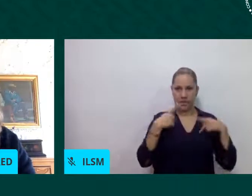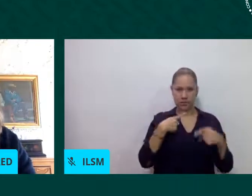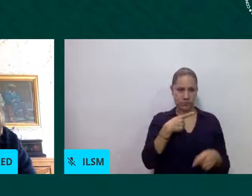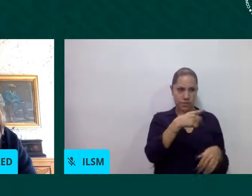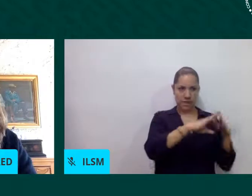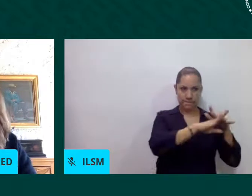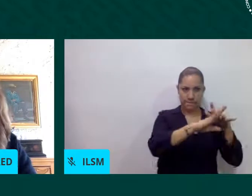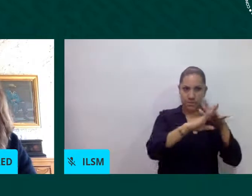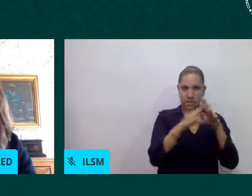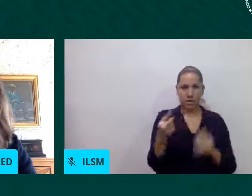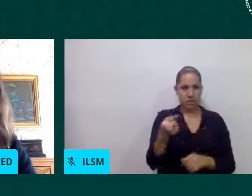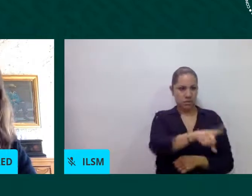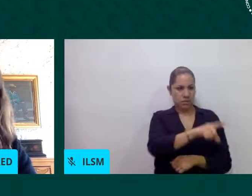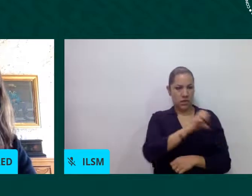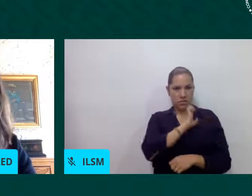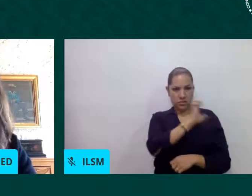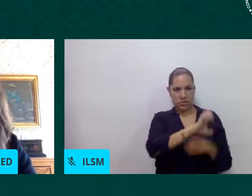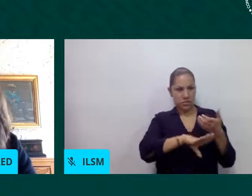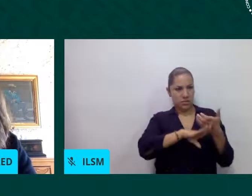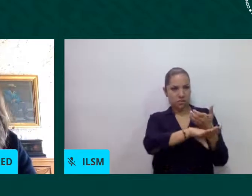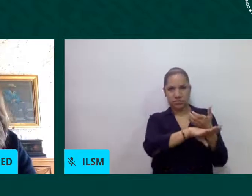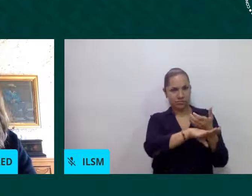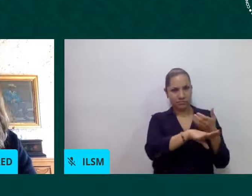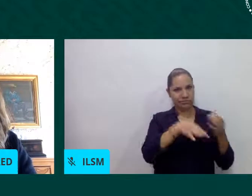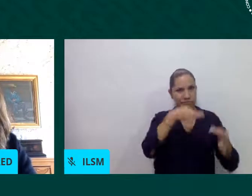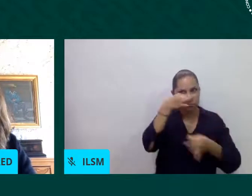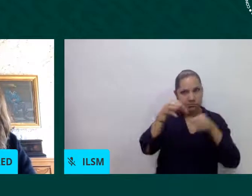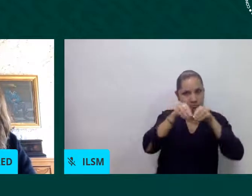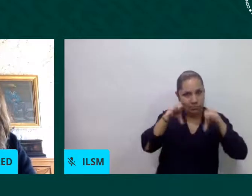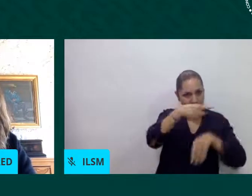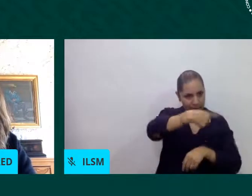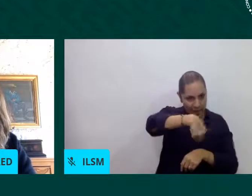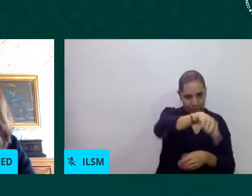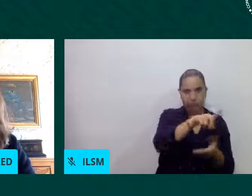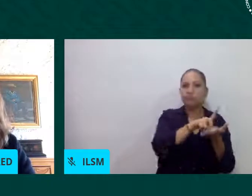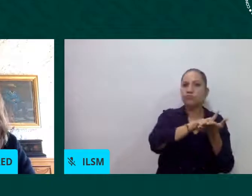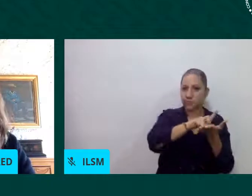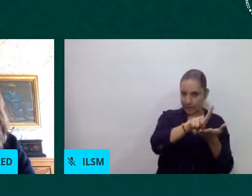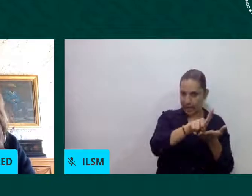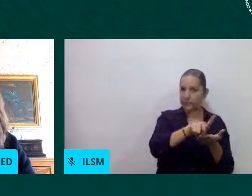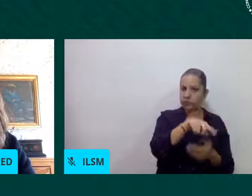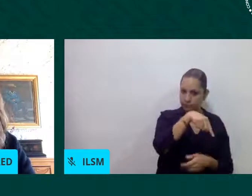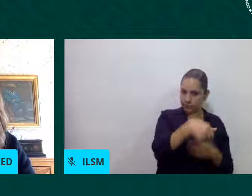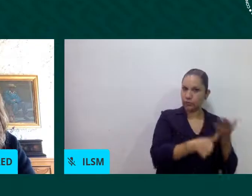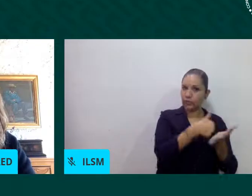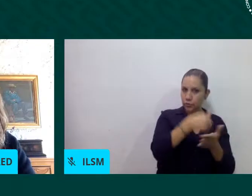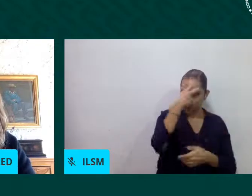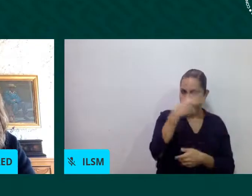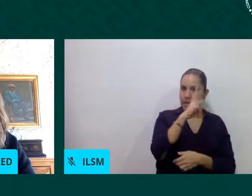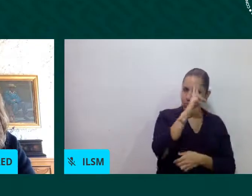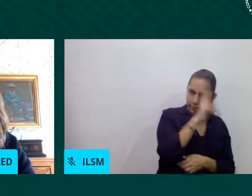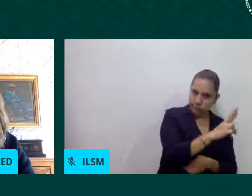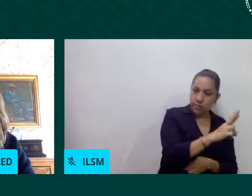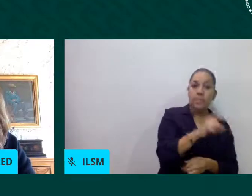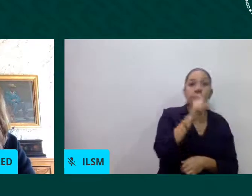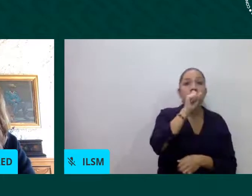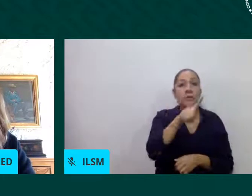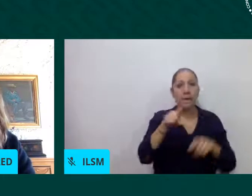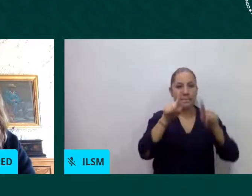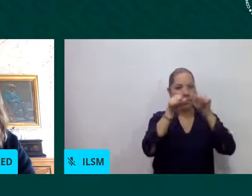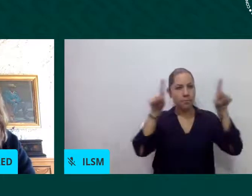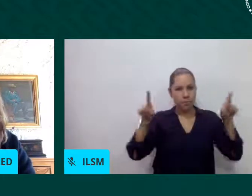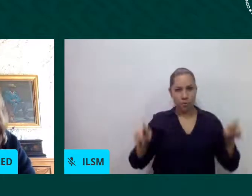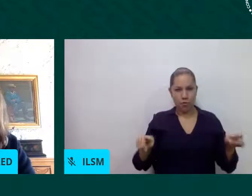también tenemos la monografía sobre personas migrantes refugiadas y solicitantes de asilo la cual muestra un panorama sobre la situación de este